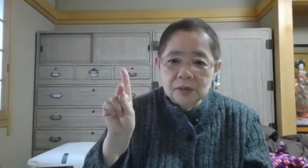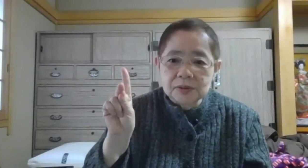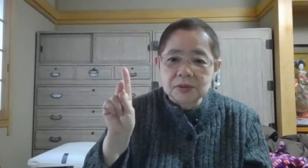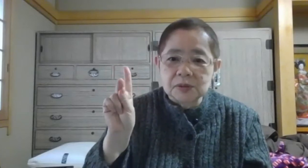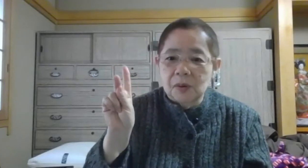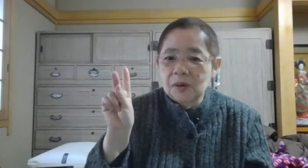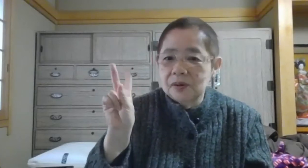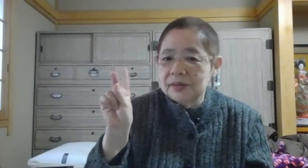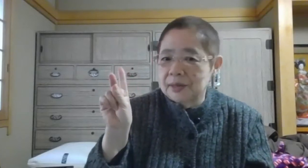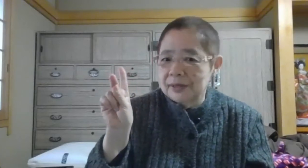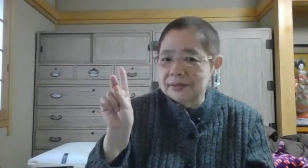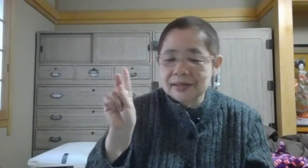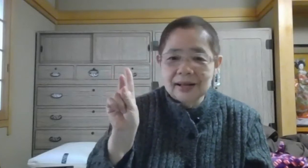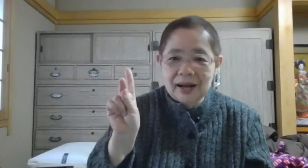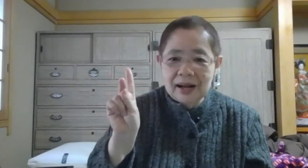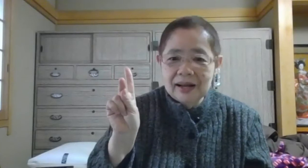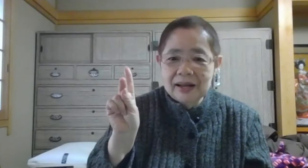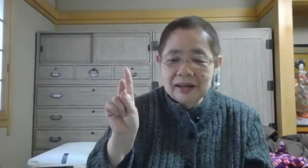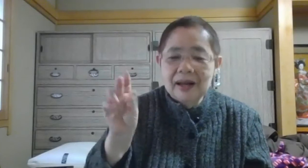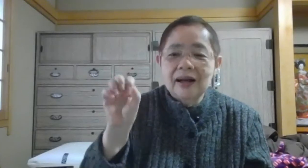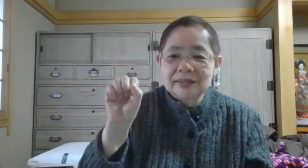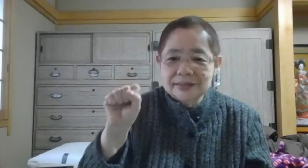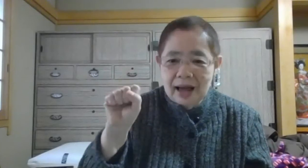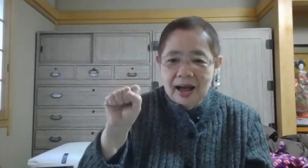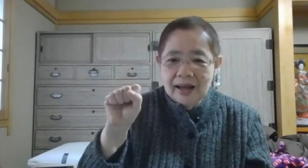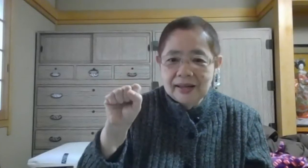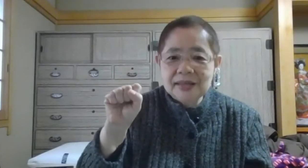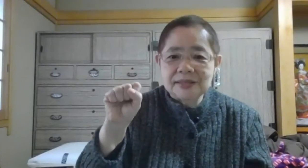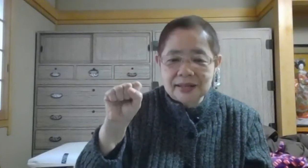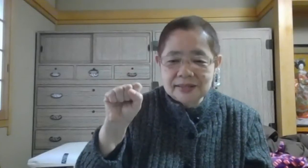とするとできますかさSですさ